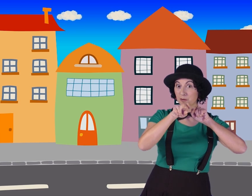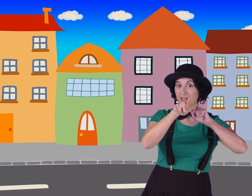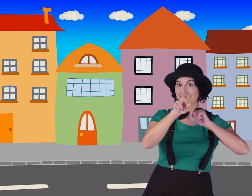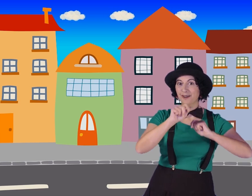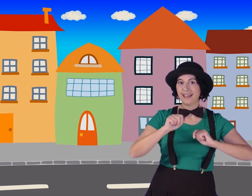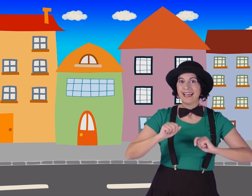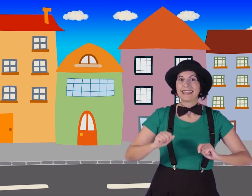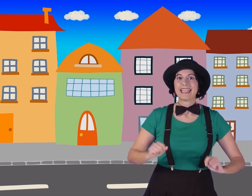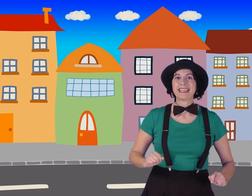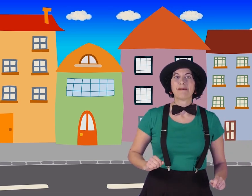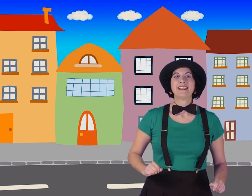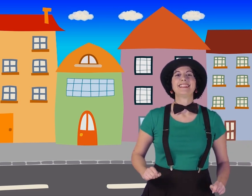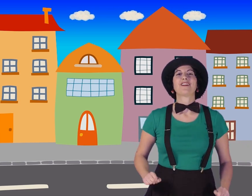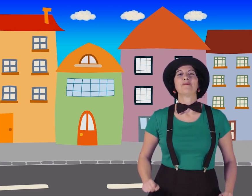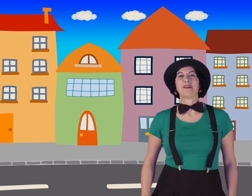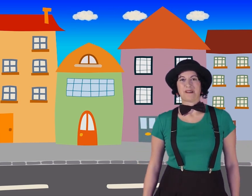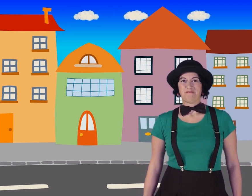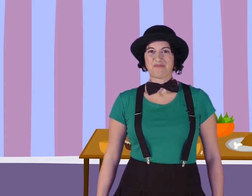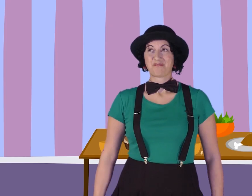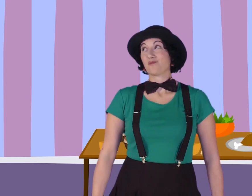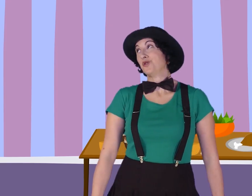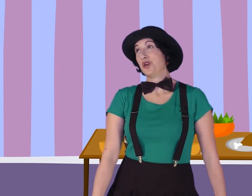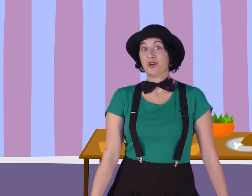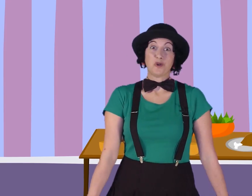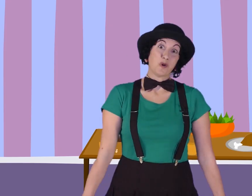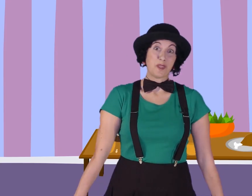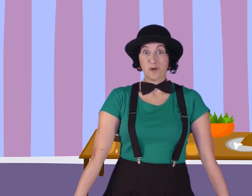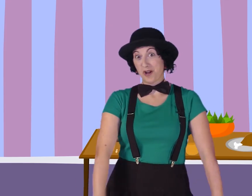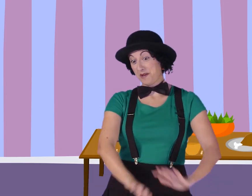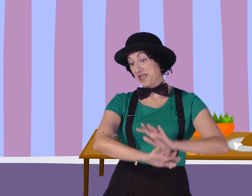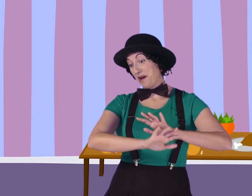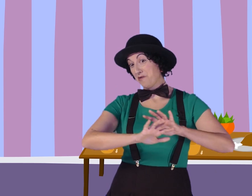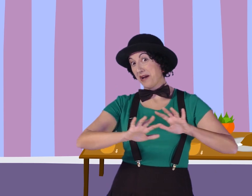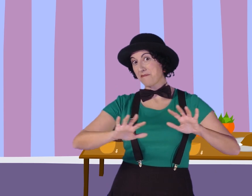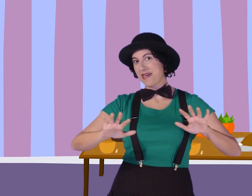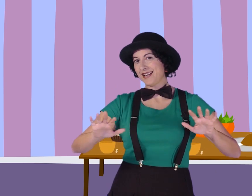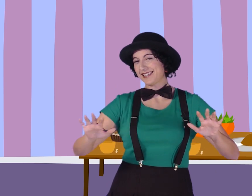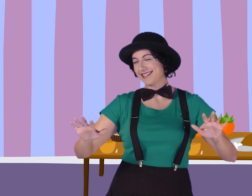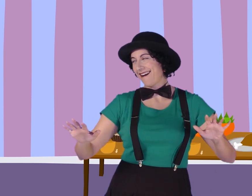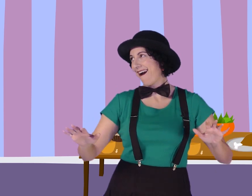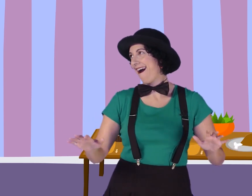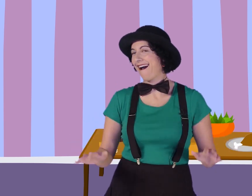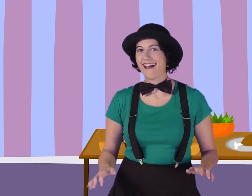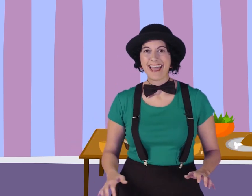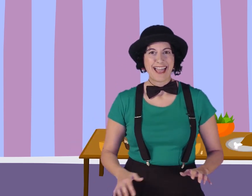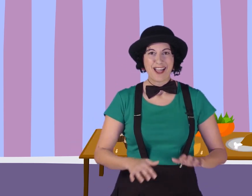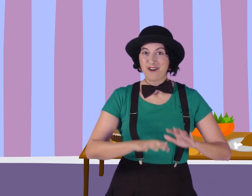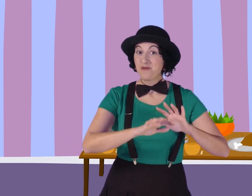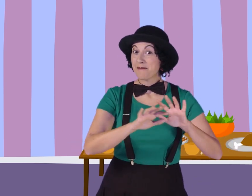agujerito directamente al comedor. Y en el comedor había una mesa. ¡Ah! Una